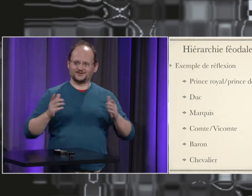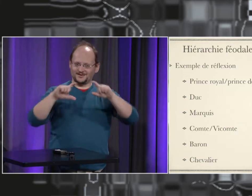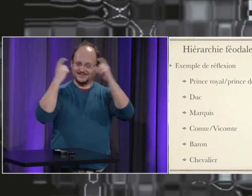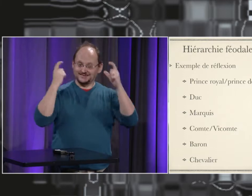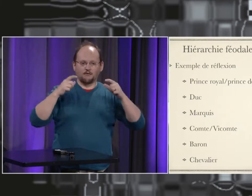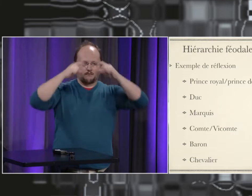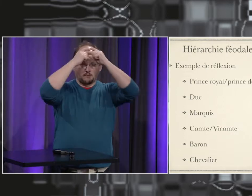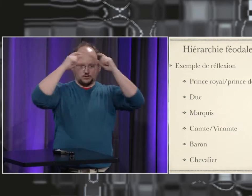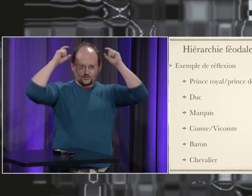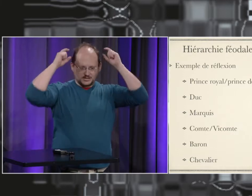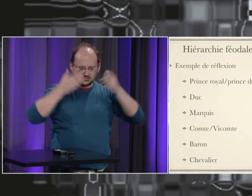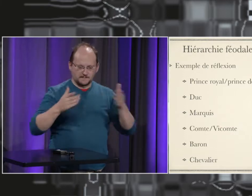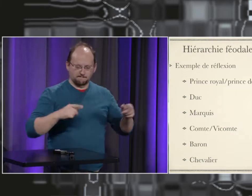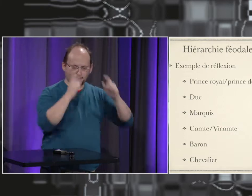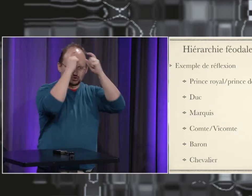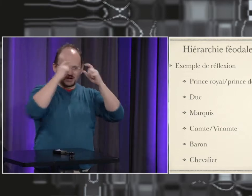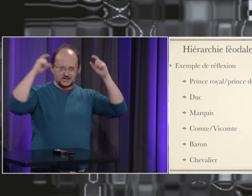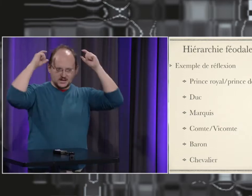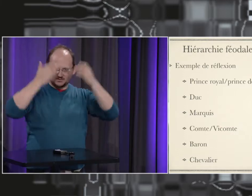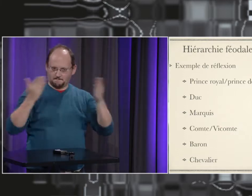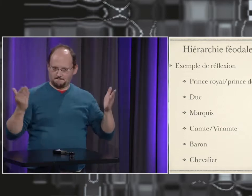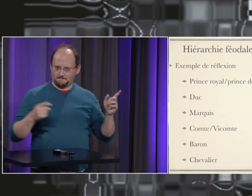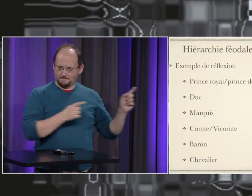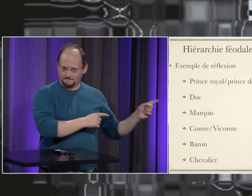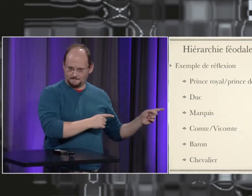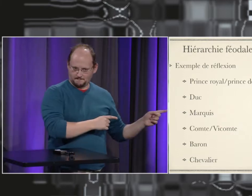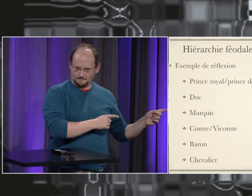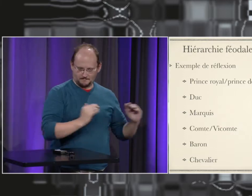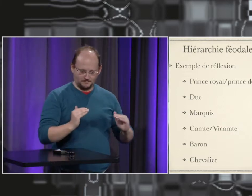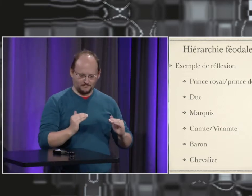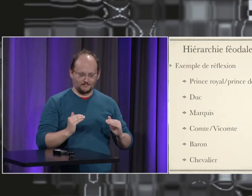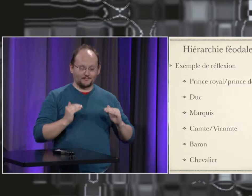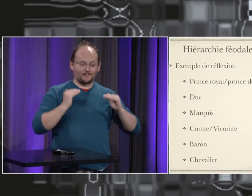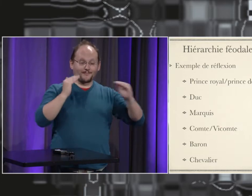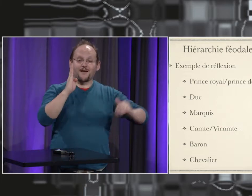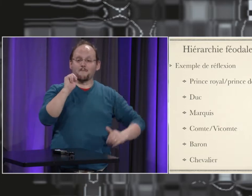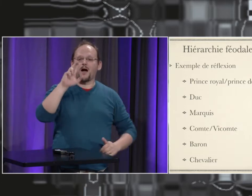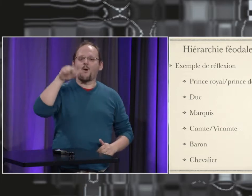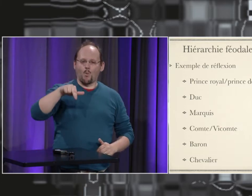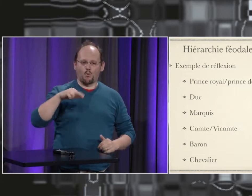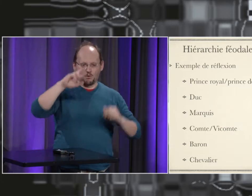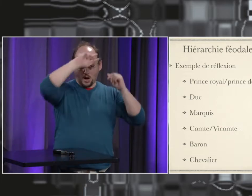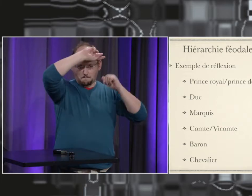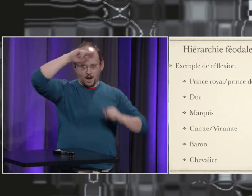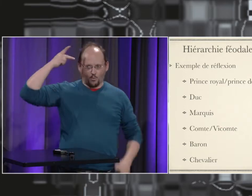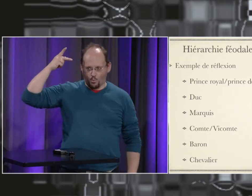champ de bataille mais en réalité le chevalier c'est un titre donc on pourrait signer tout simplement comme cela comme la petite couronne qui est en bas après on a baron